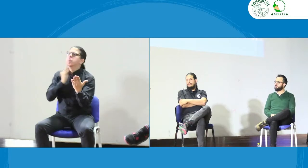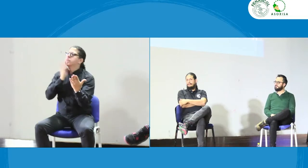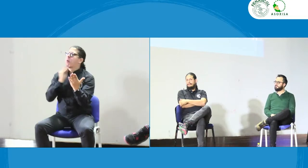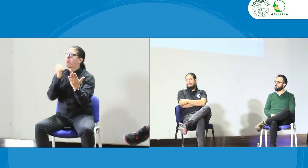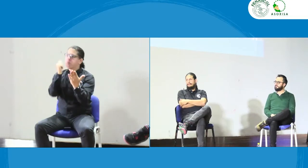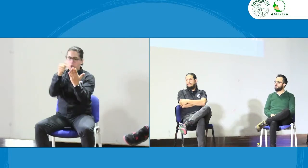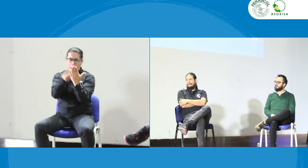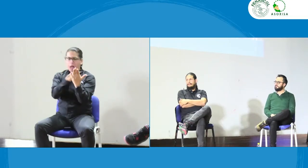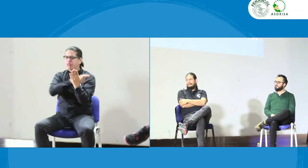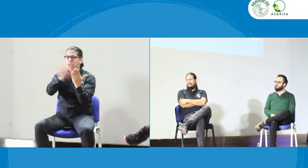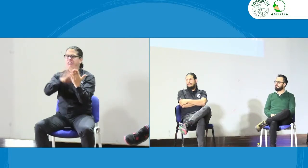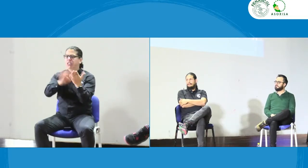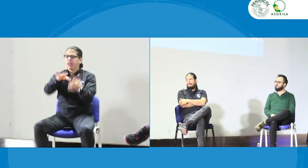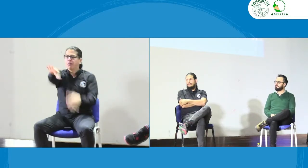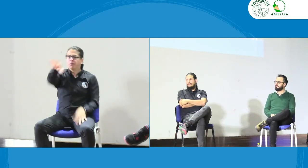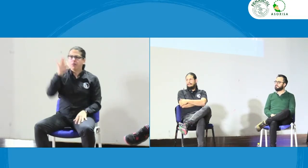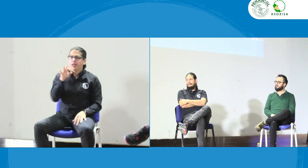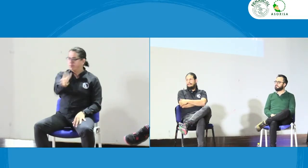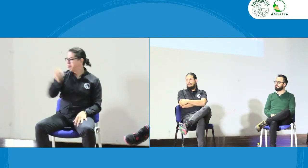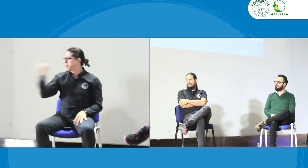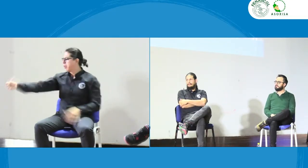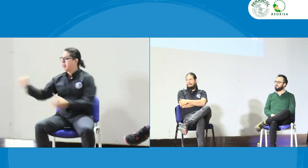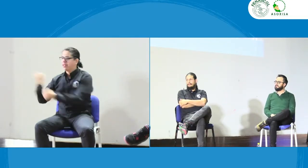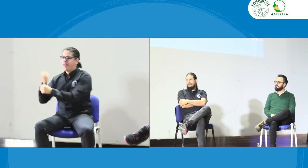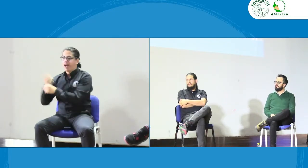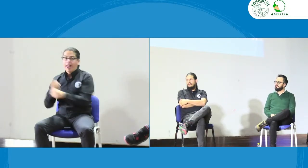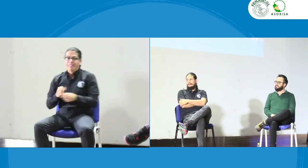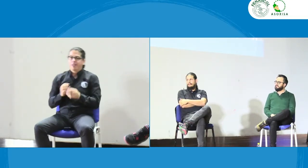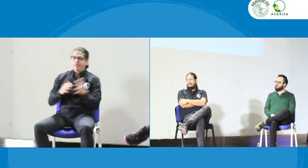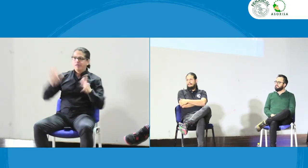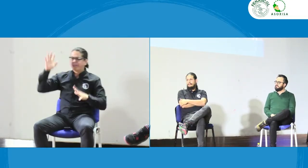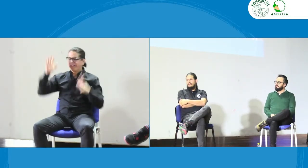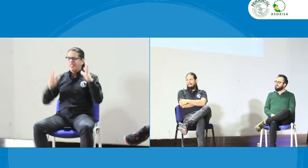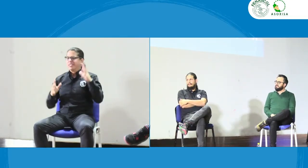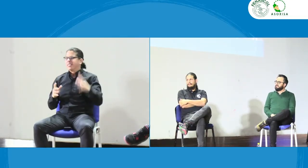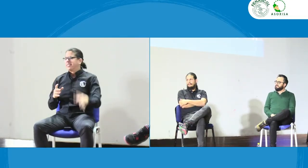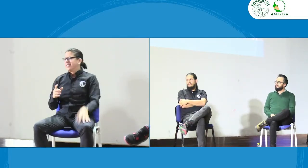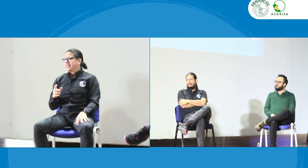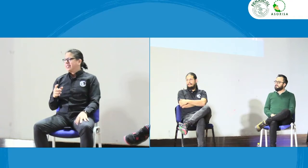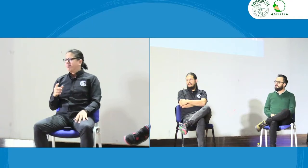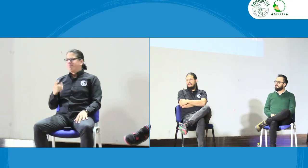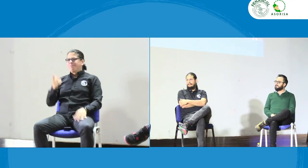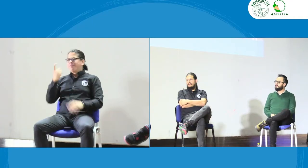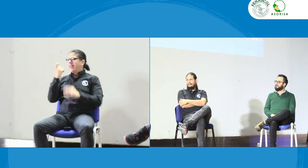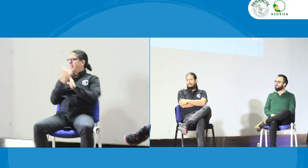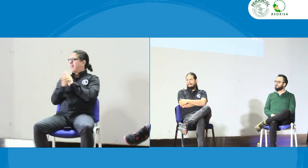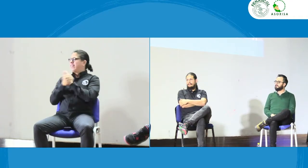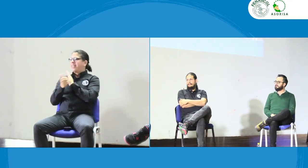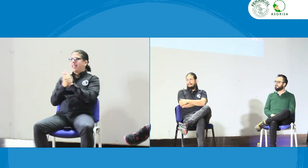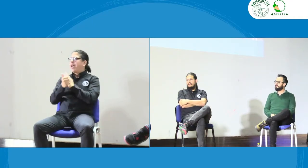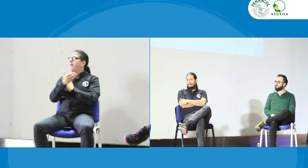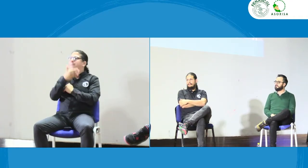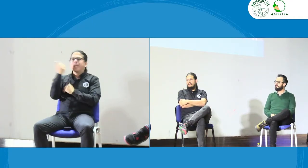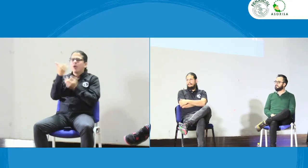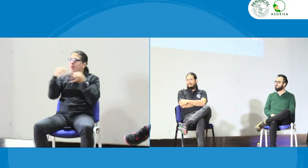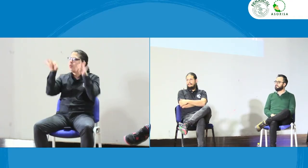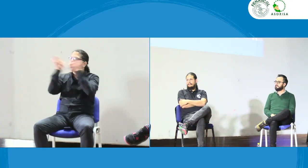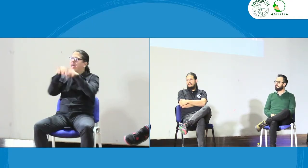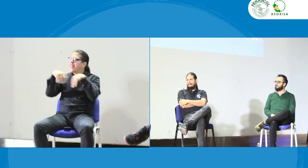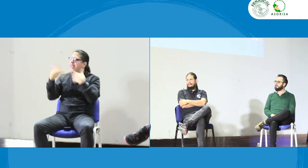a las personas que en las hojas de vida veían que tenían de pronto alguna experiencia y ya estaban a trabajar cuando nos dábamos